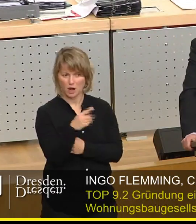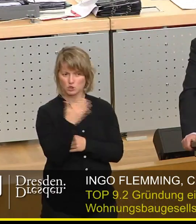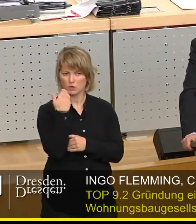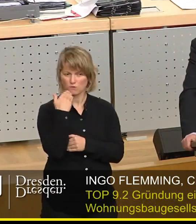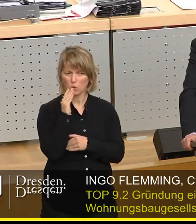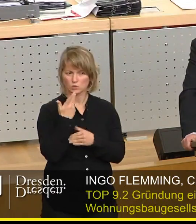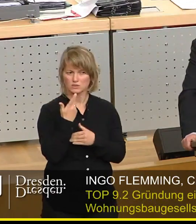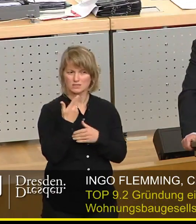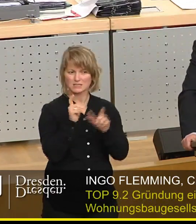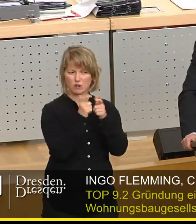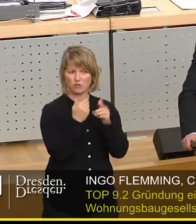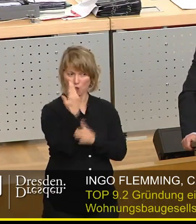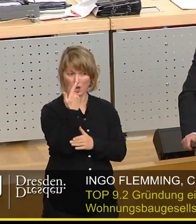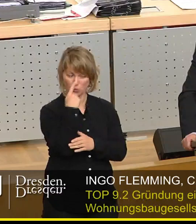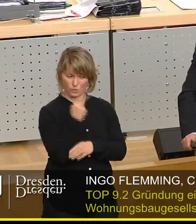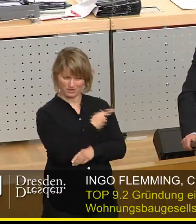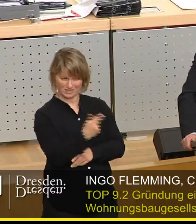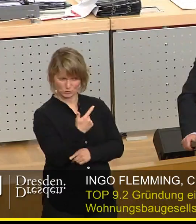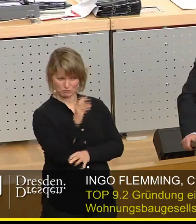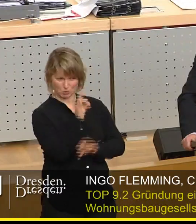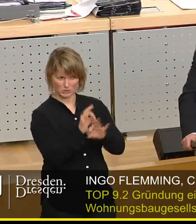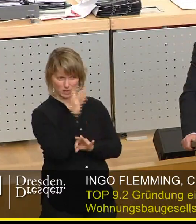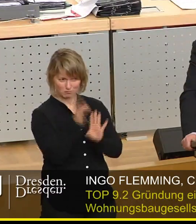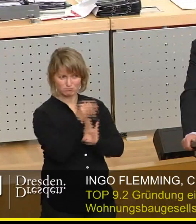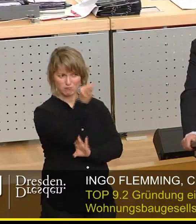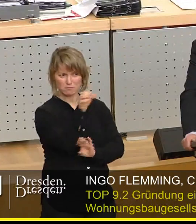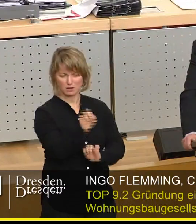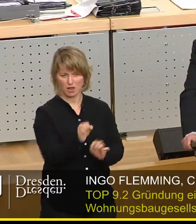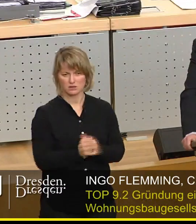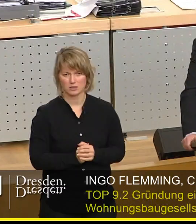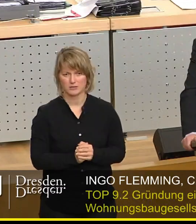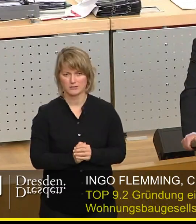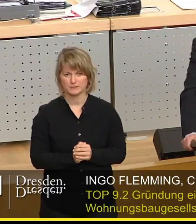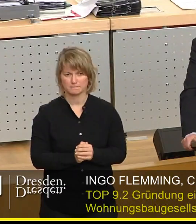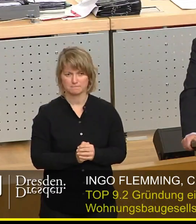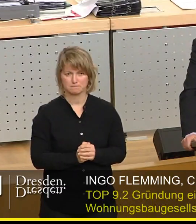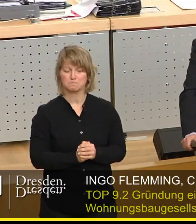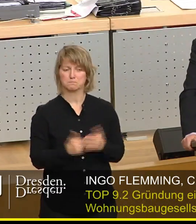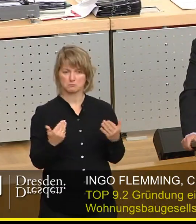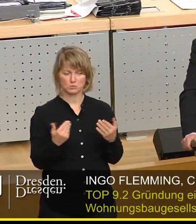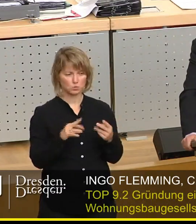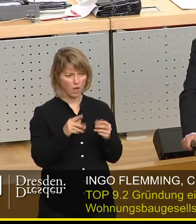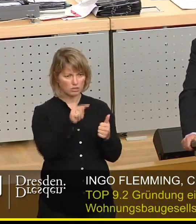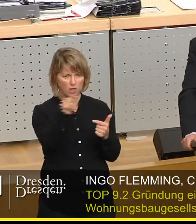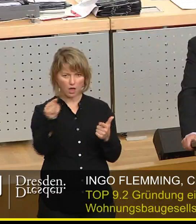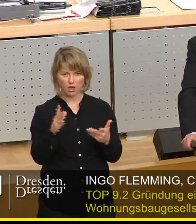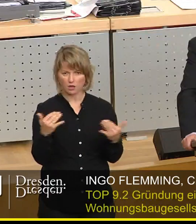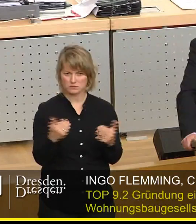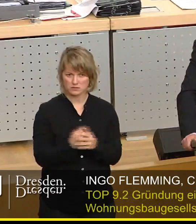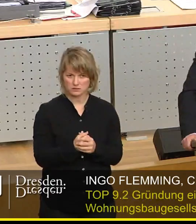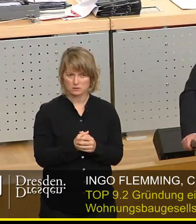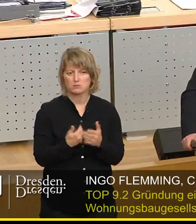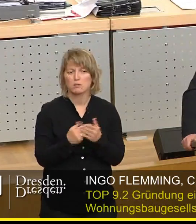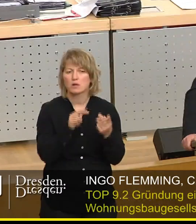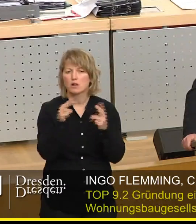Wohnungsgesellschaft nutzen zu können. So, was machen wir denn mit den anderen? Nun sagen wir mal